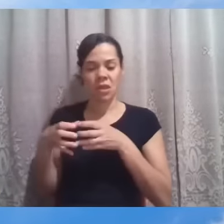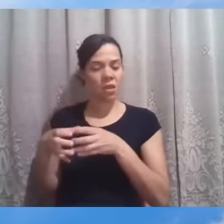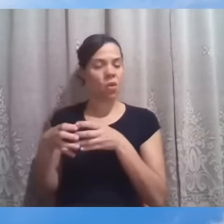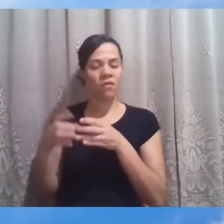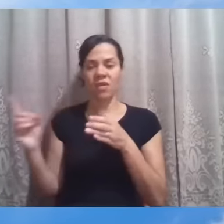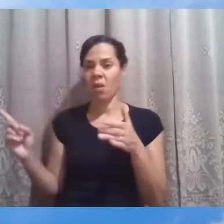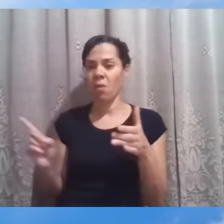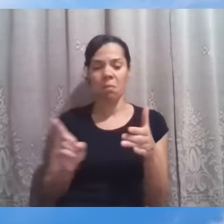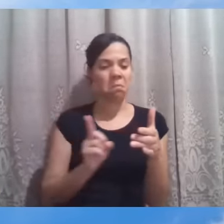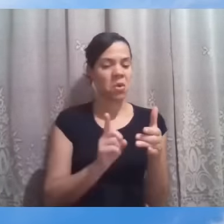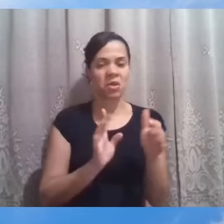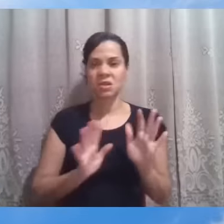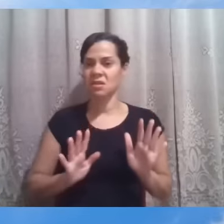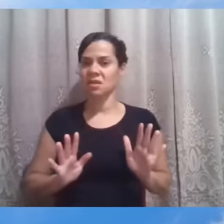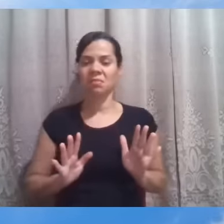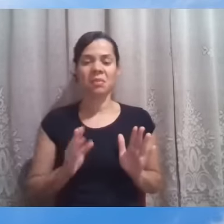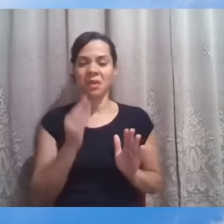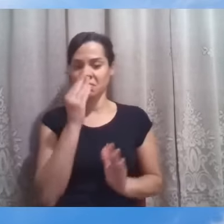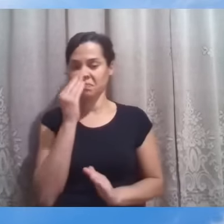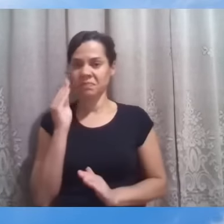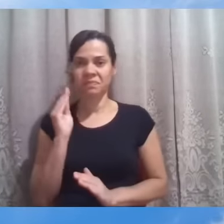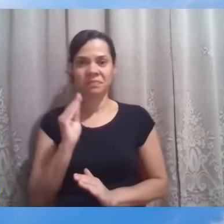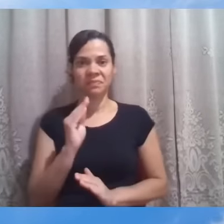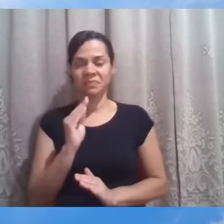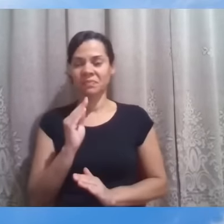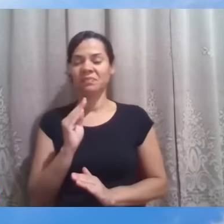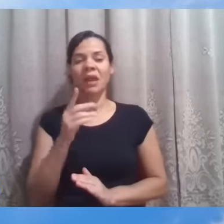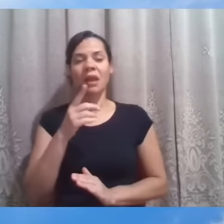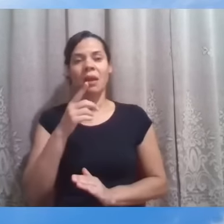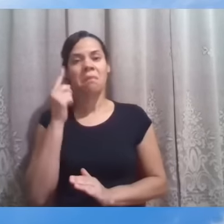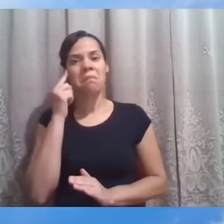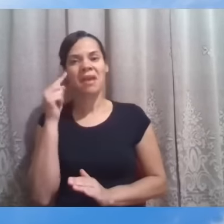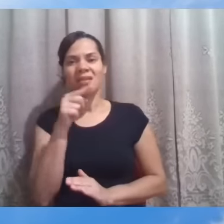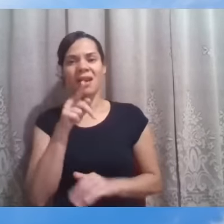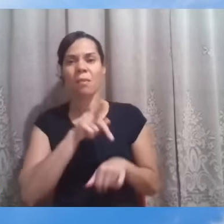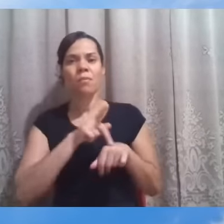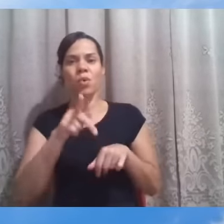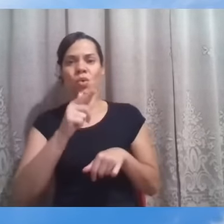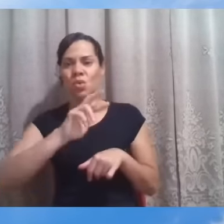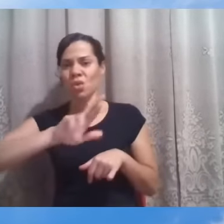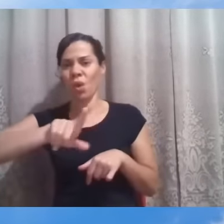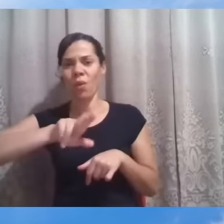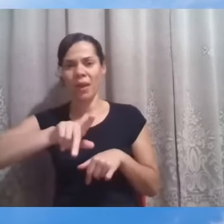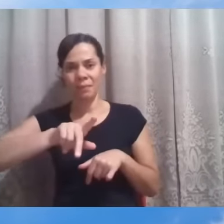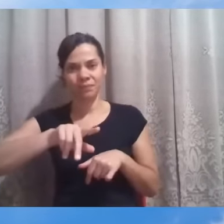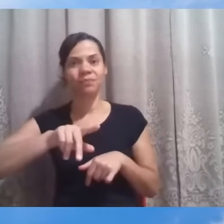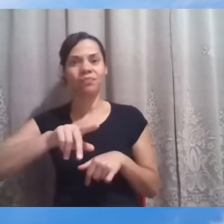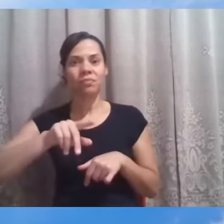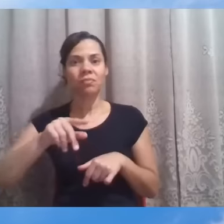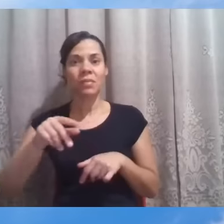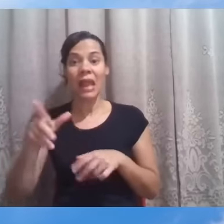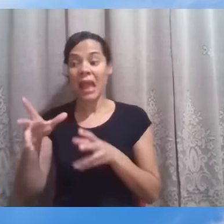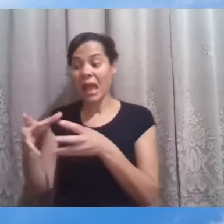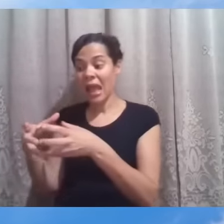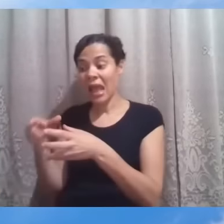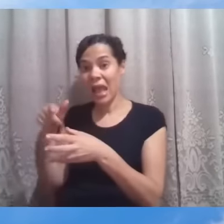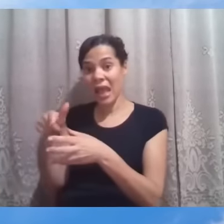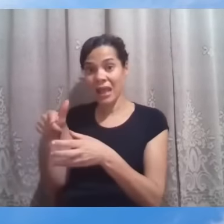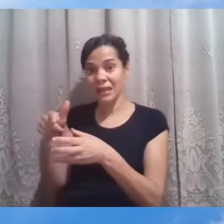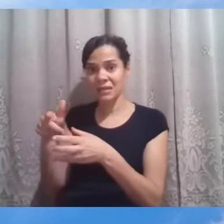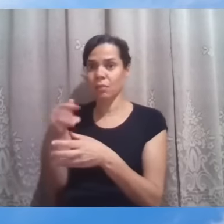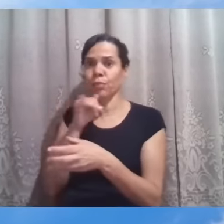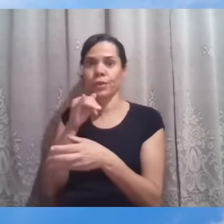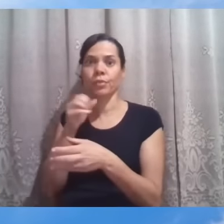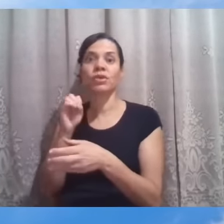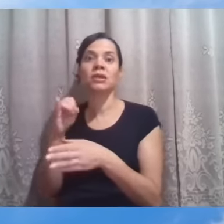aproximarem, porque se consideravam ou consideravam eles impuros, e em estando junto deles, adentrando a casa deles, por